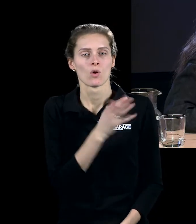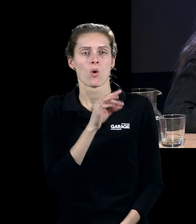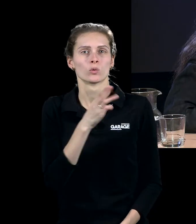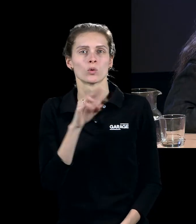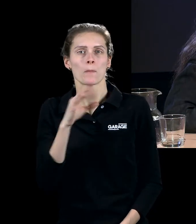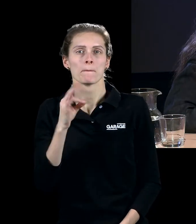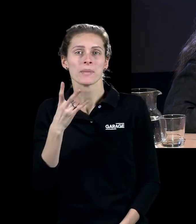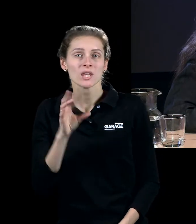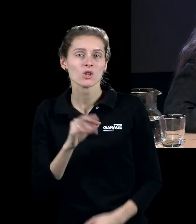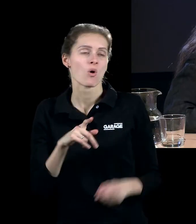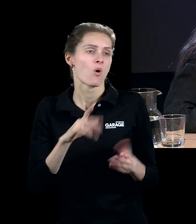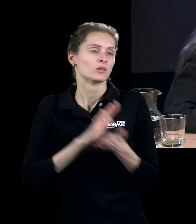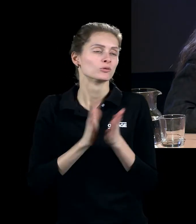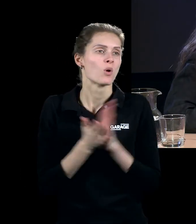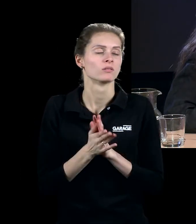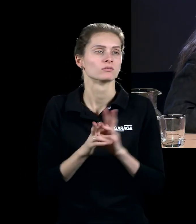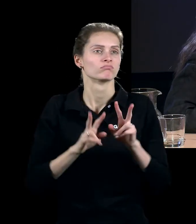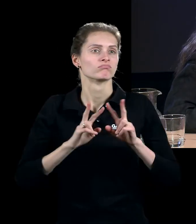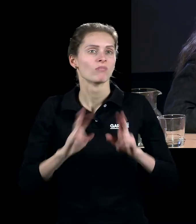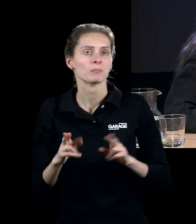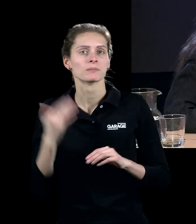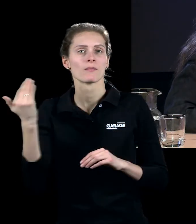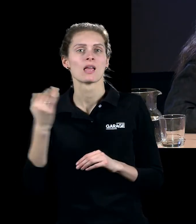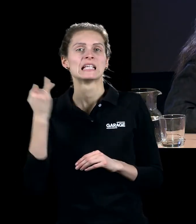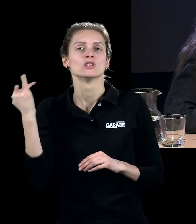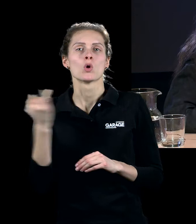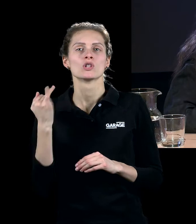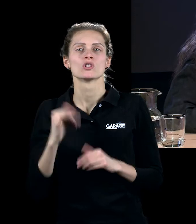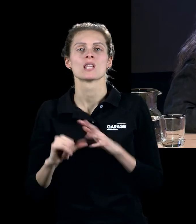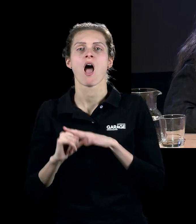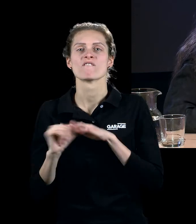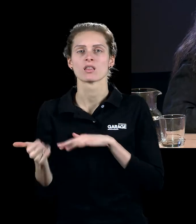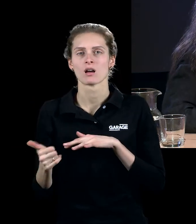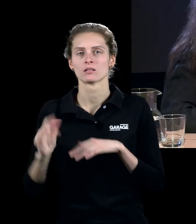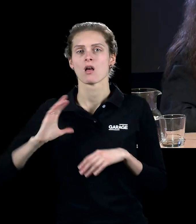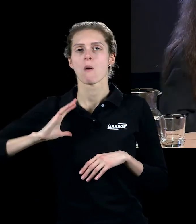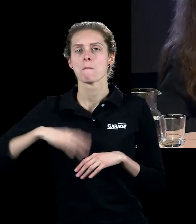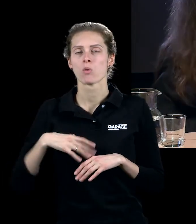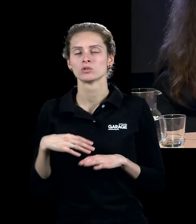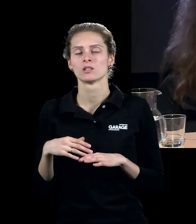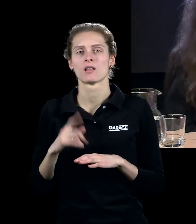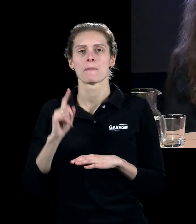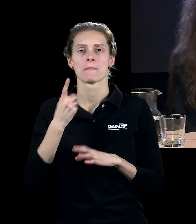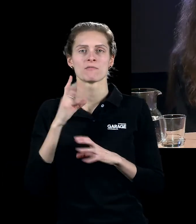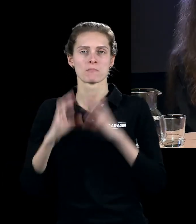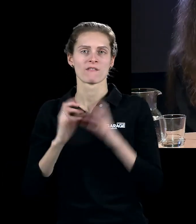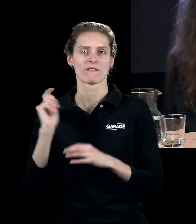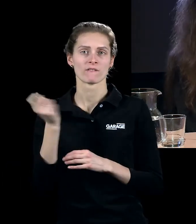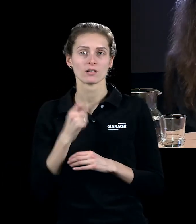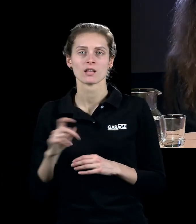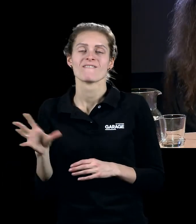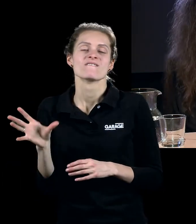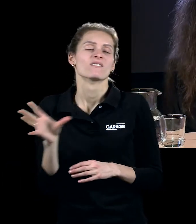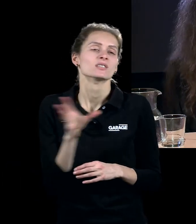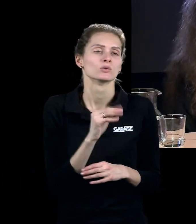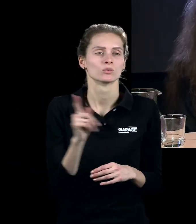ситуацию, в которой оказались представители исторического авангарда после Первой мировой войны. Вся цивилизация, какой